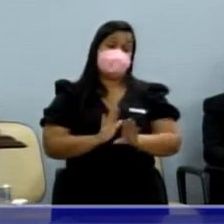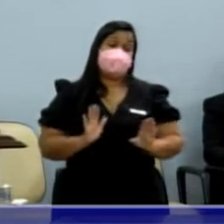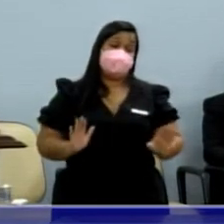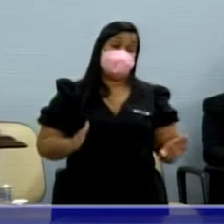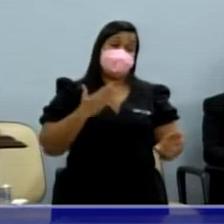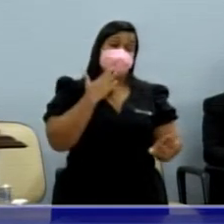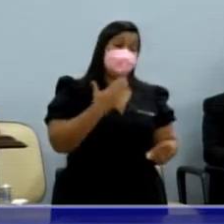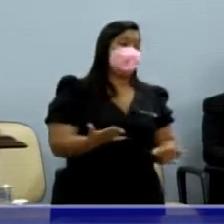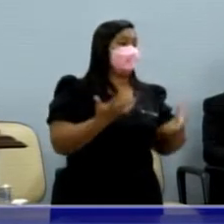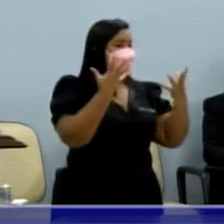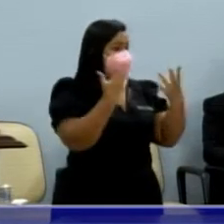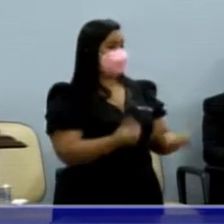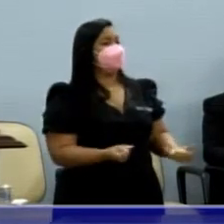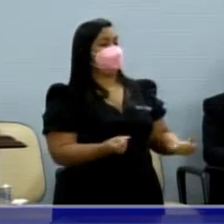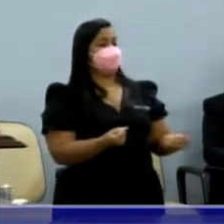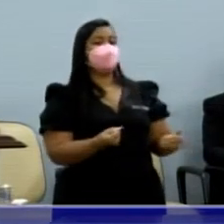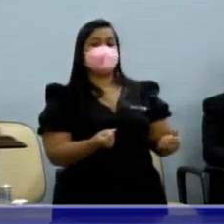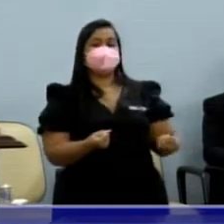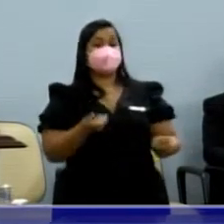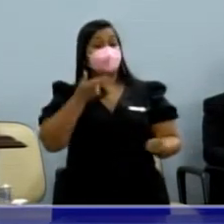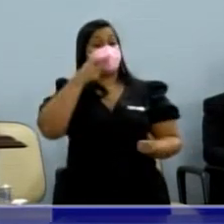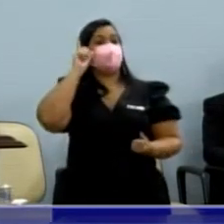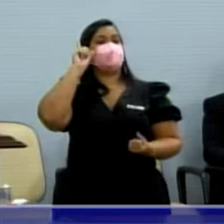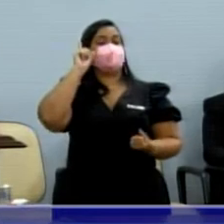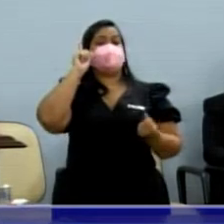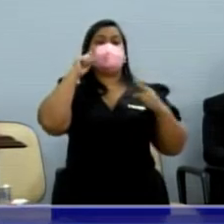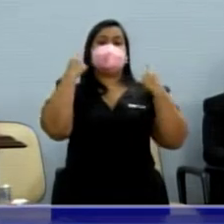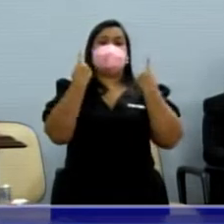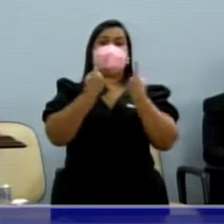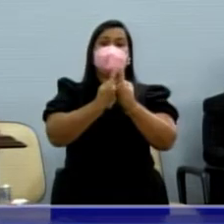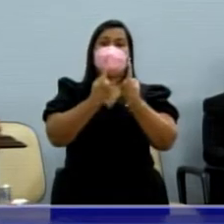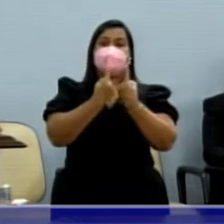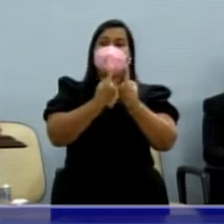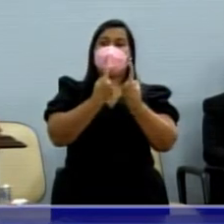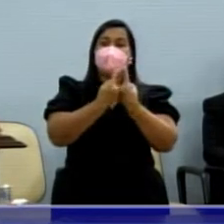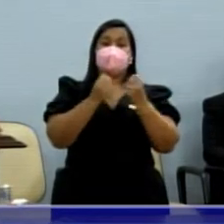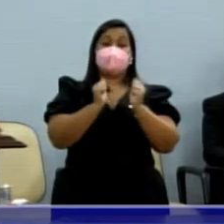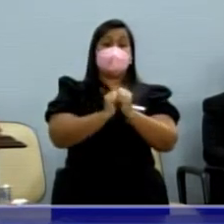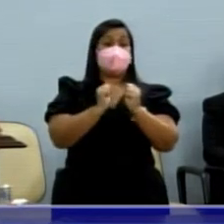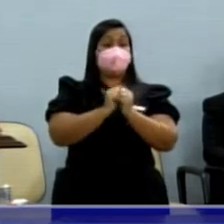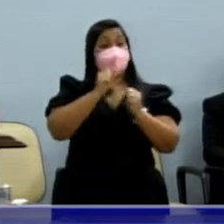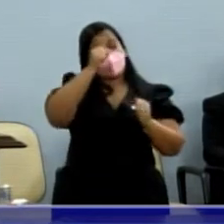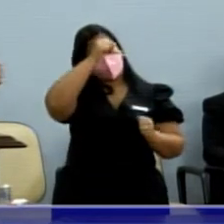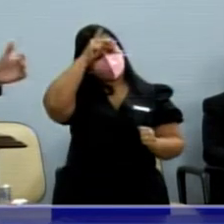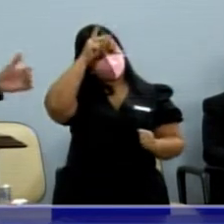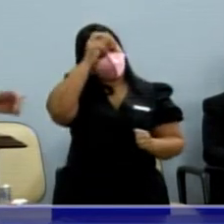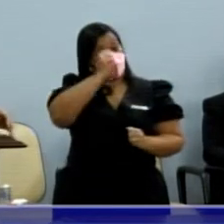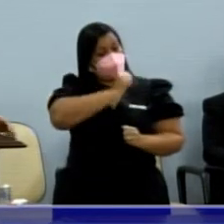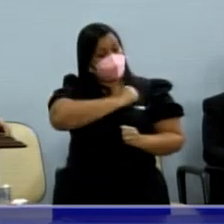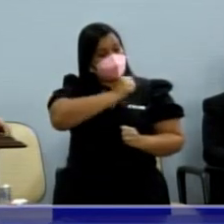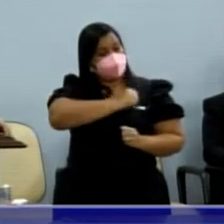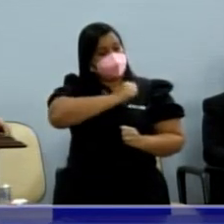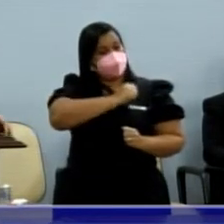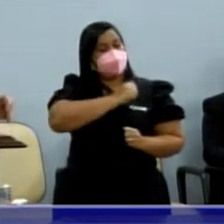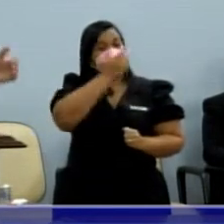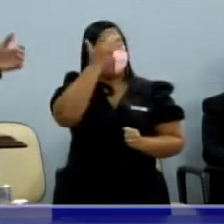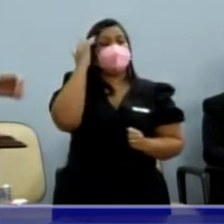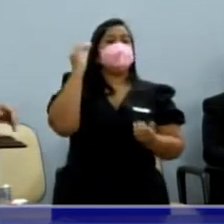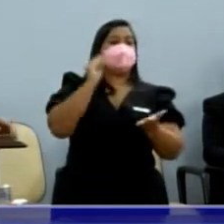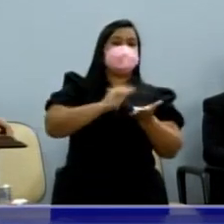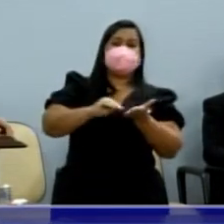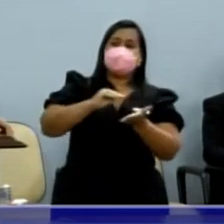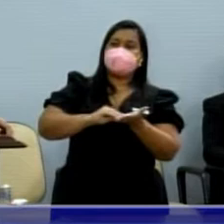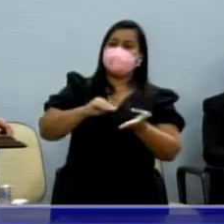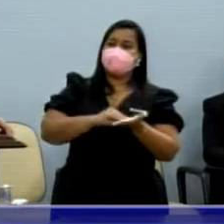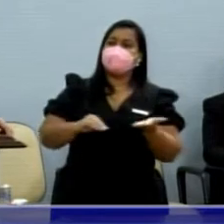o pedido é atendido, ontem, durante reunião com o prefeito Edinho Araújo e os demais secretários que estavam ali,